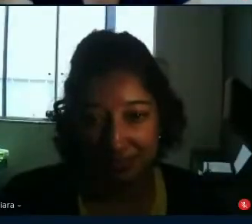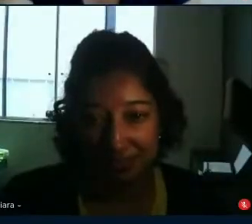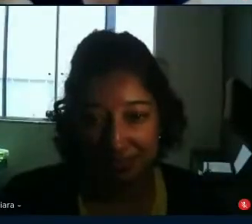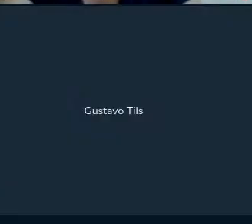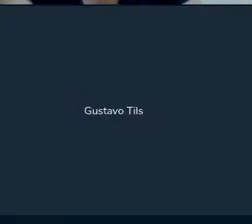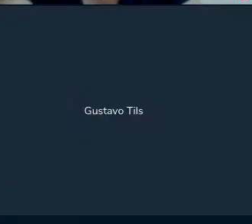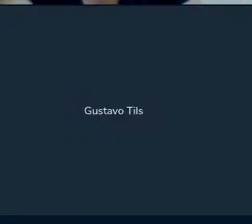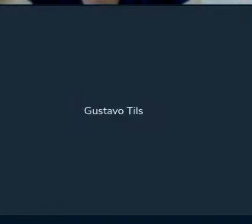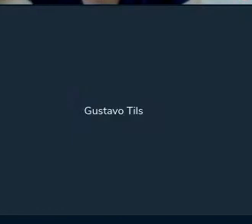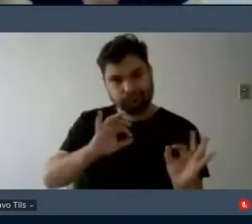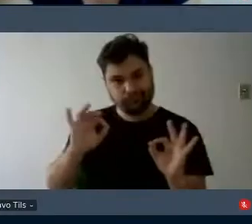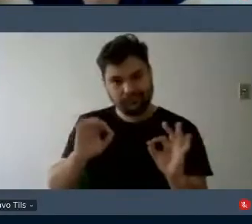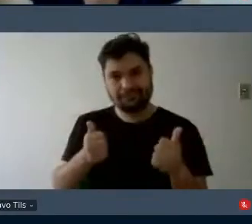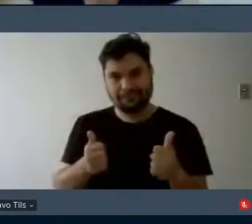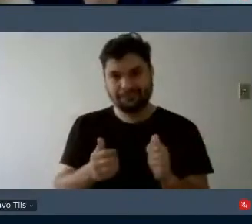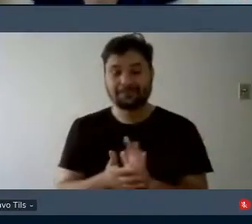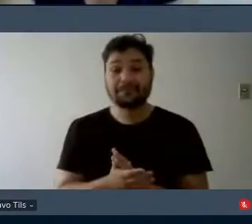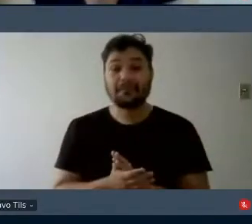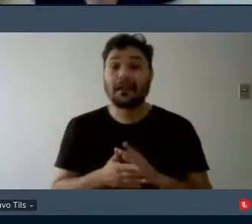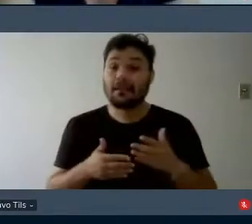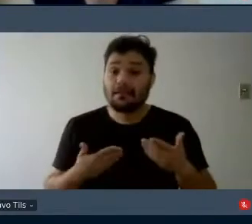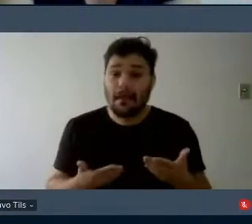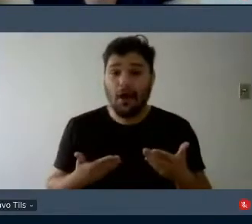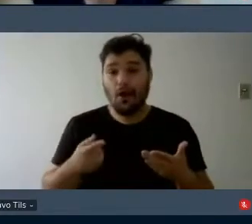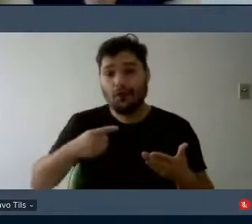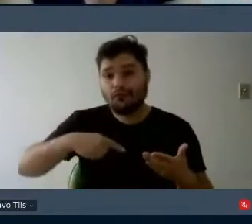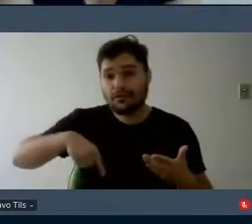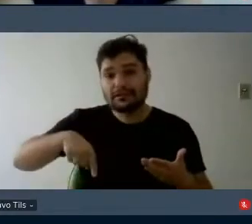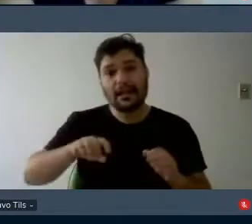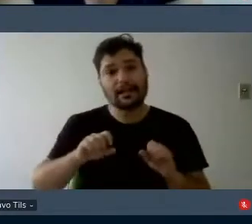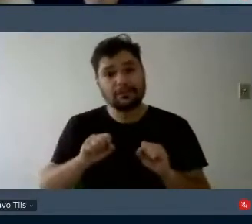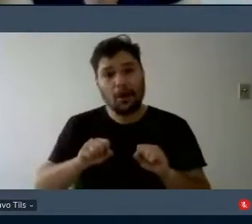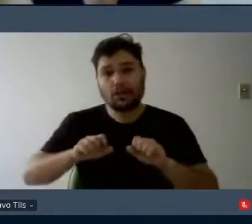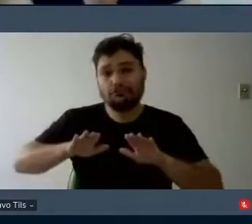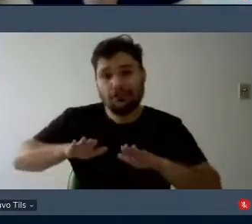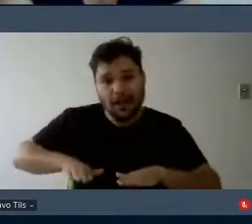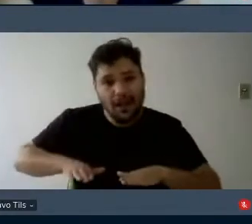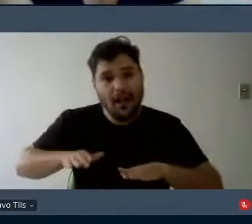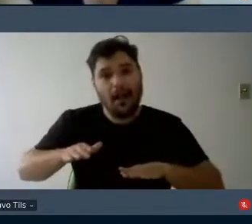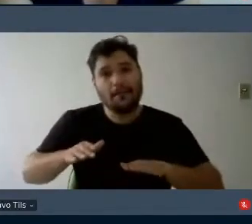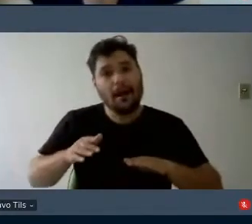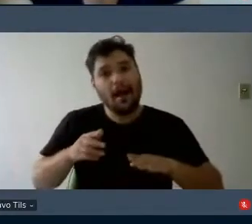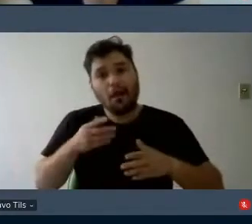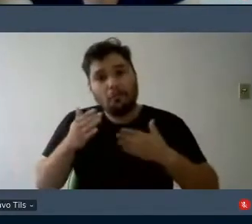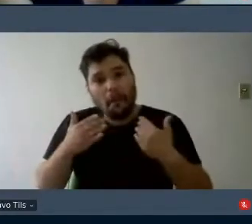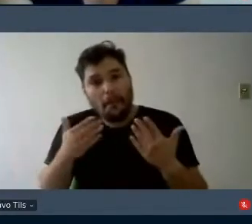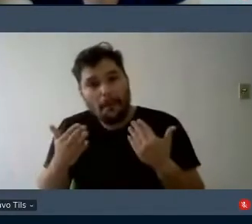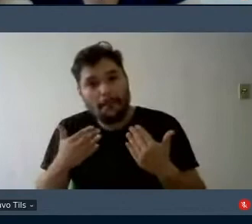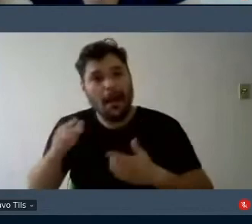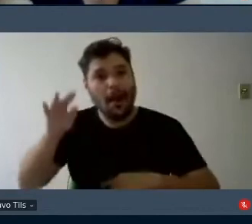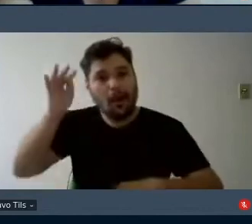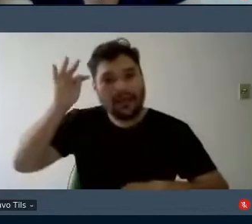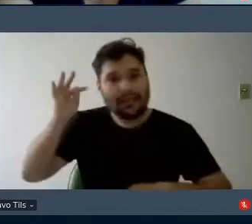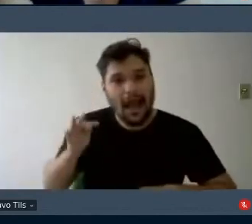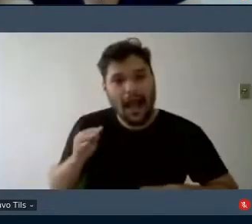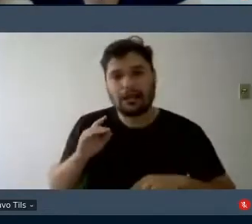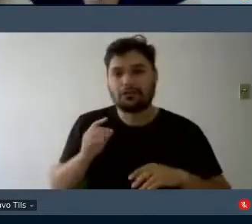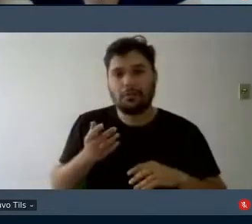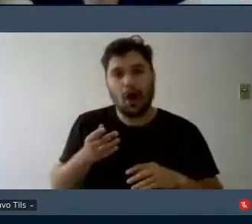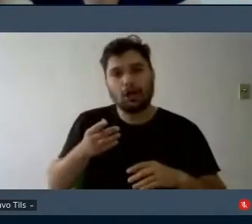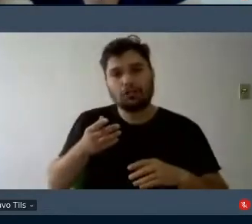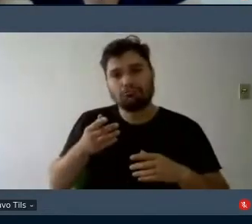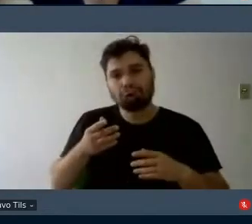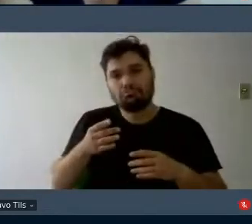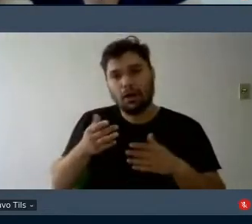obrigada deixo vocês para que a Tati receba o carinho de vocês tá gente fiquem à vontade para ligar os microfones falarem